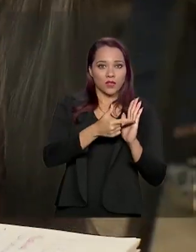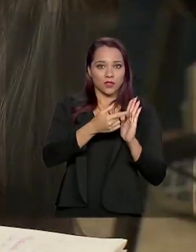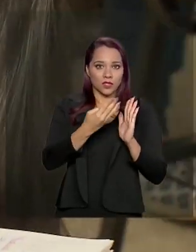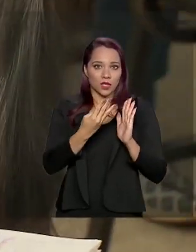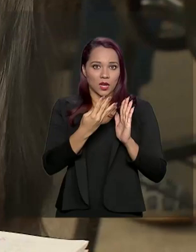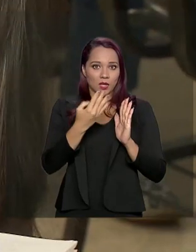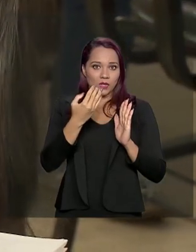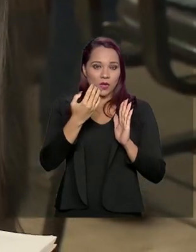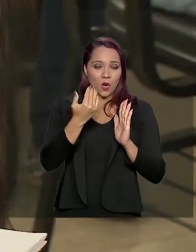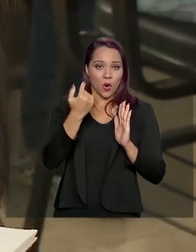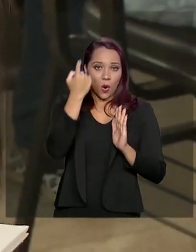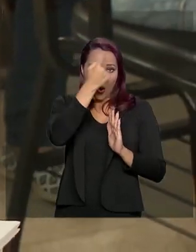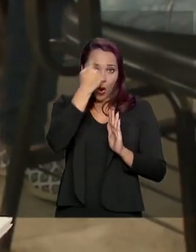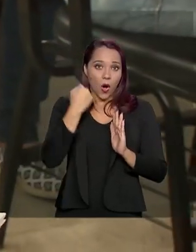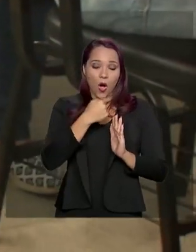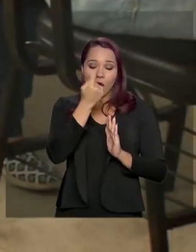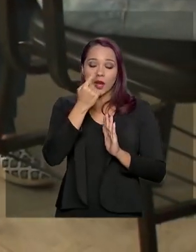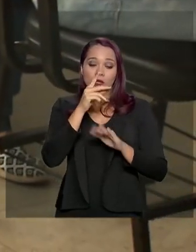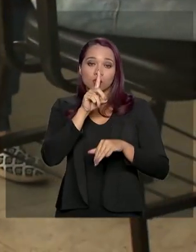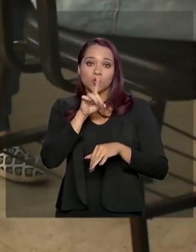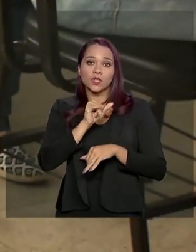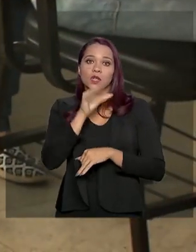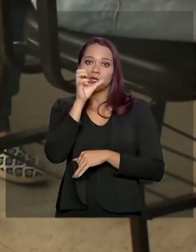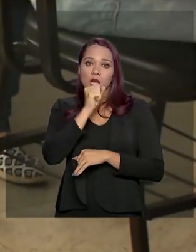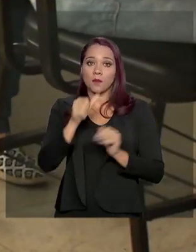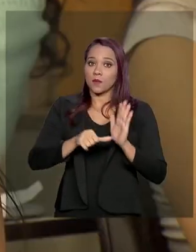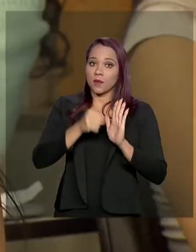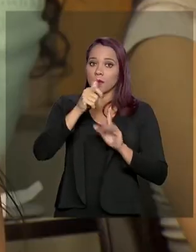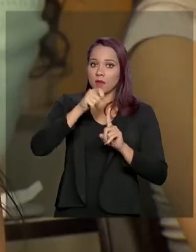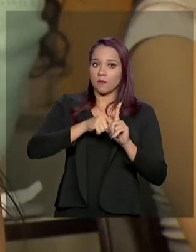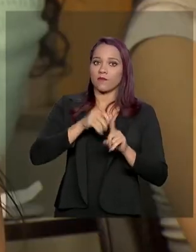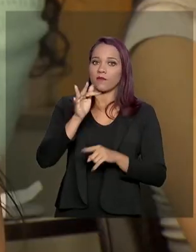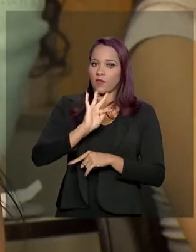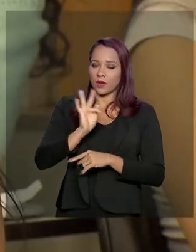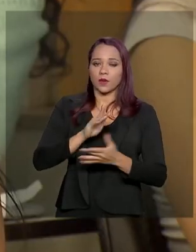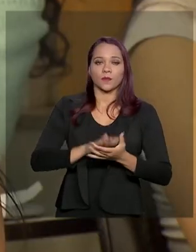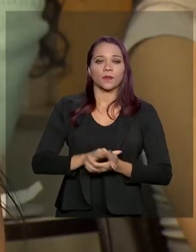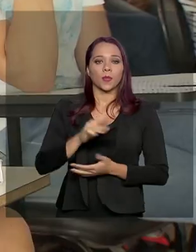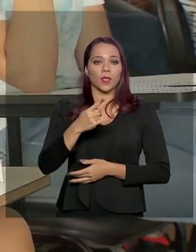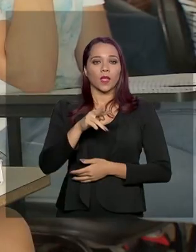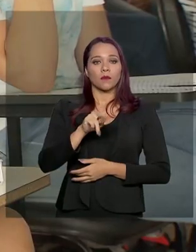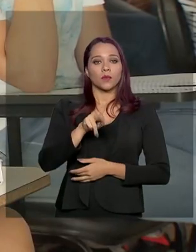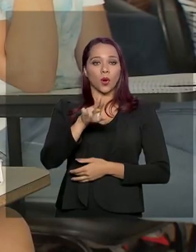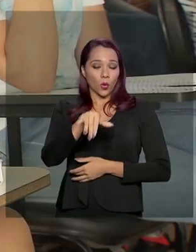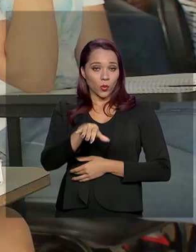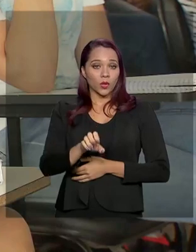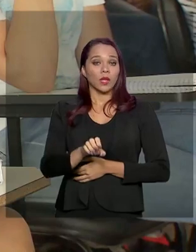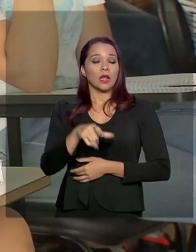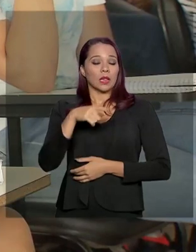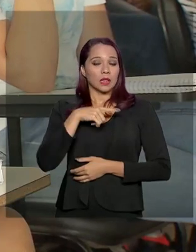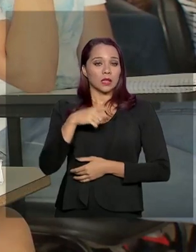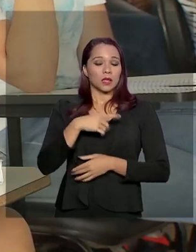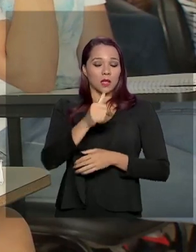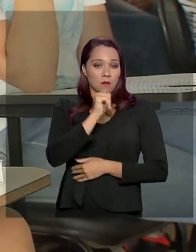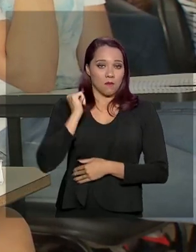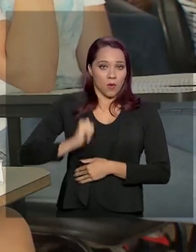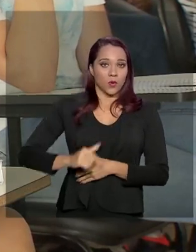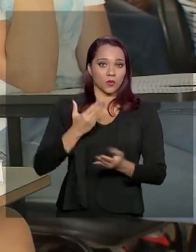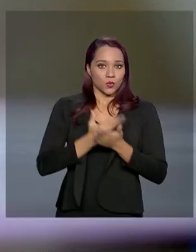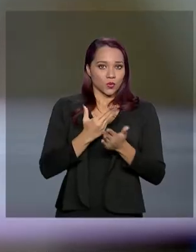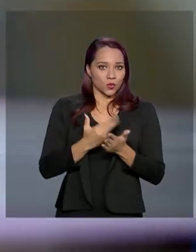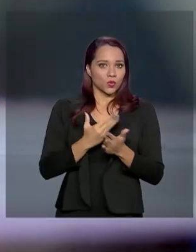59 minutos deste sábado, 1º de fevereiro. O ProUni oferece bolsas de estudo integrais e